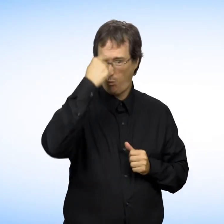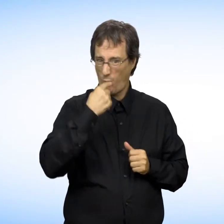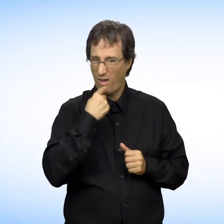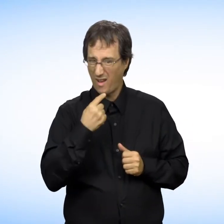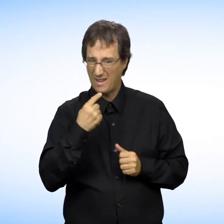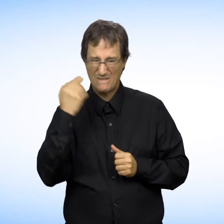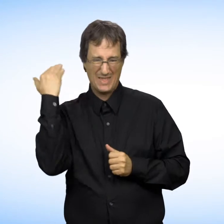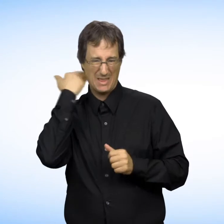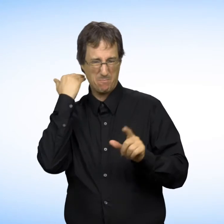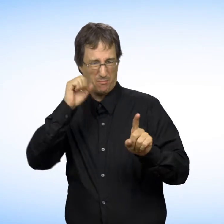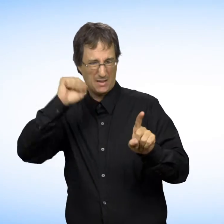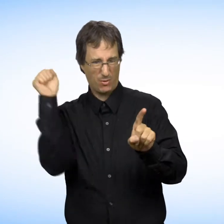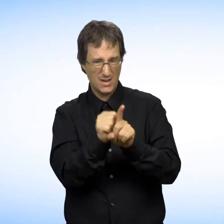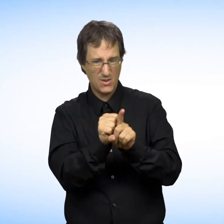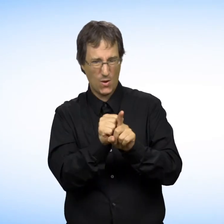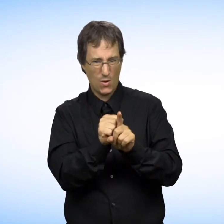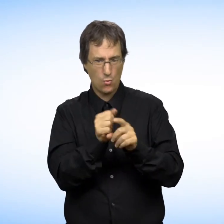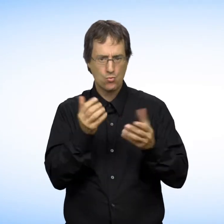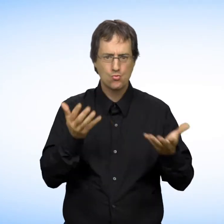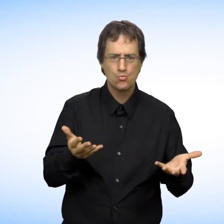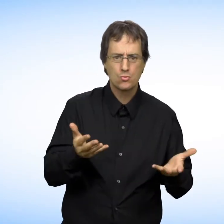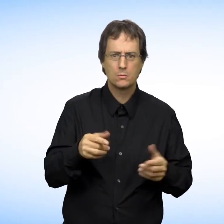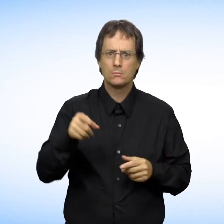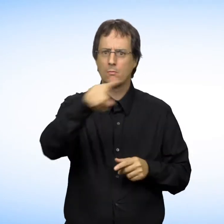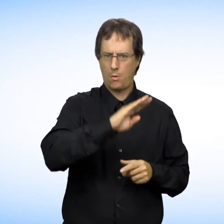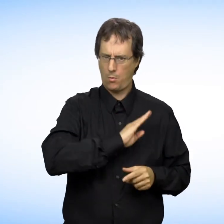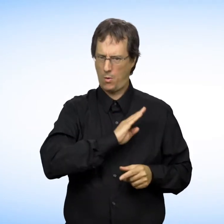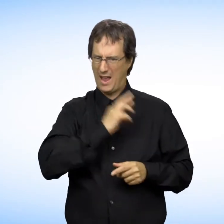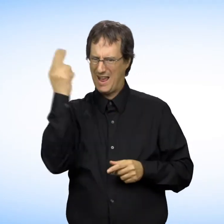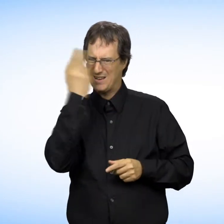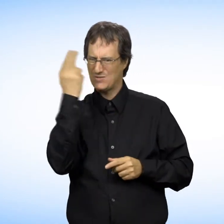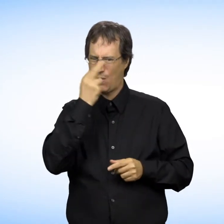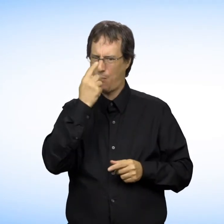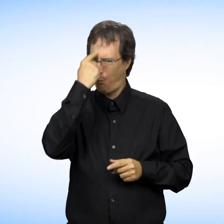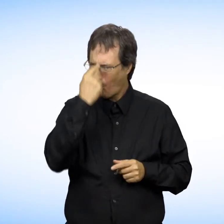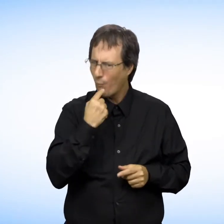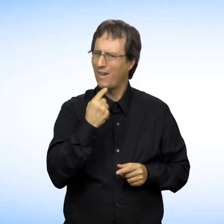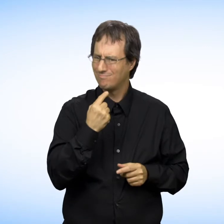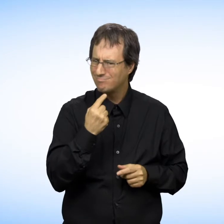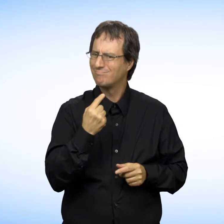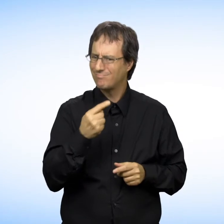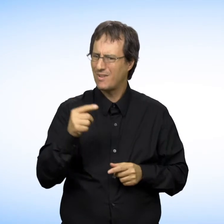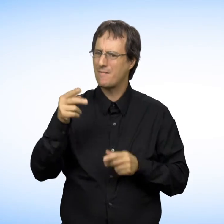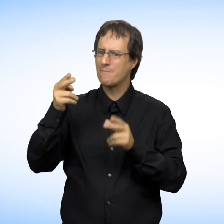Si vous croyez être victime d'exploitation ou si vous avez des raisons de croire qu'une personne âgée ou